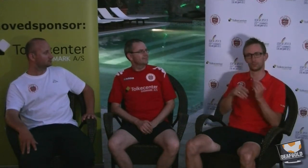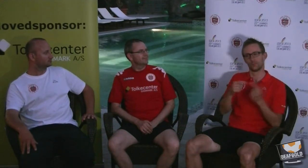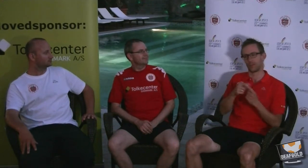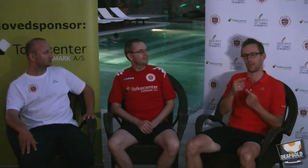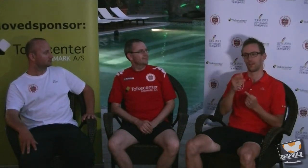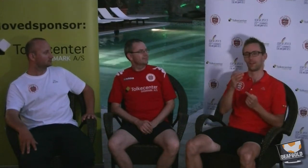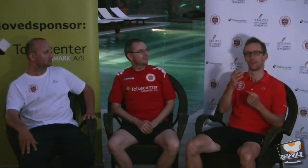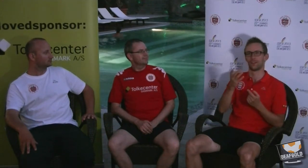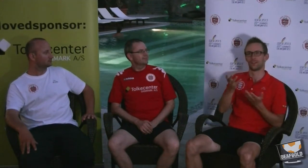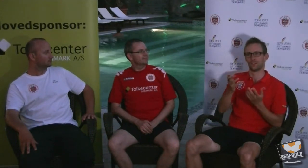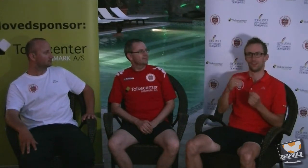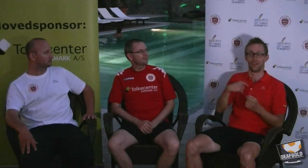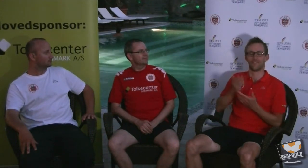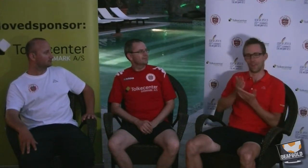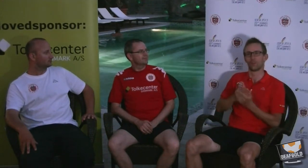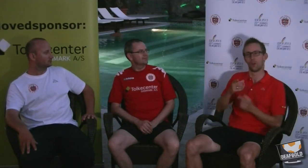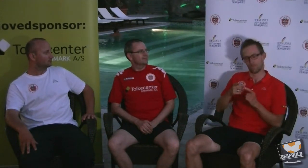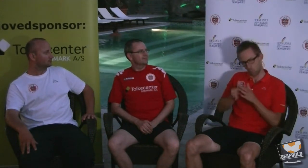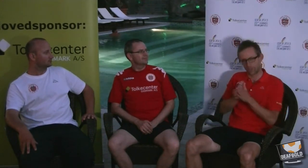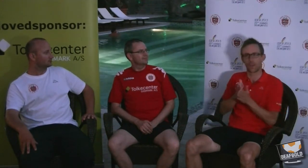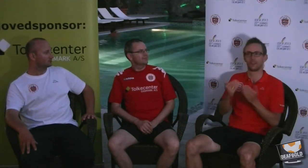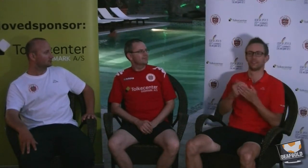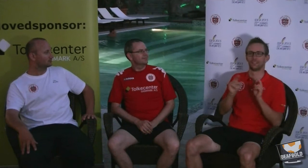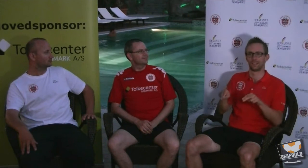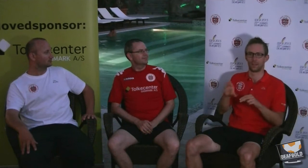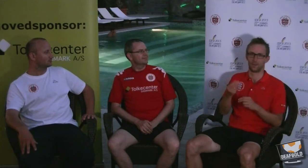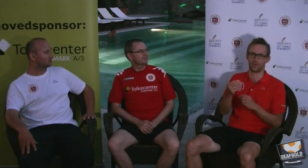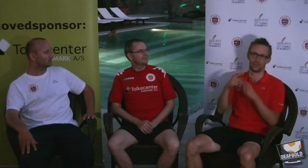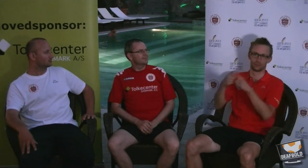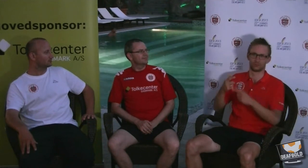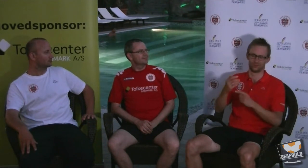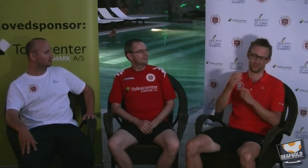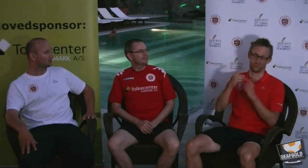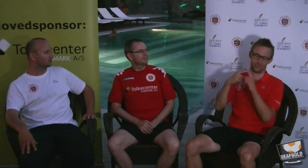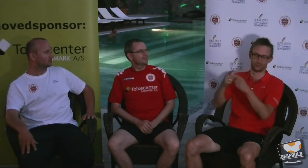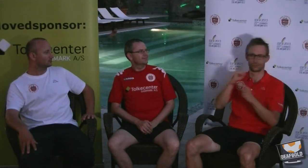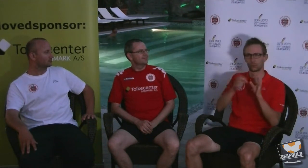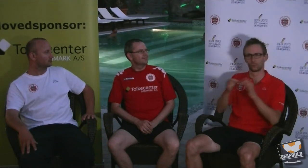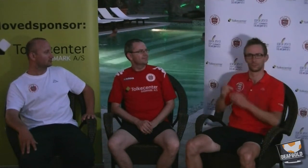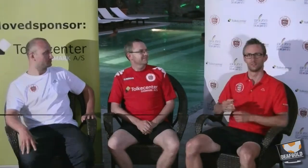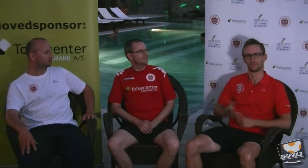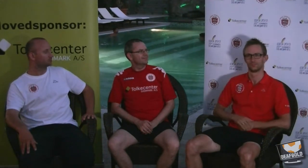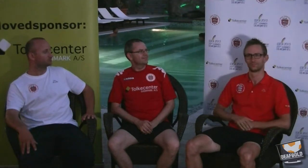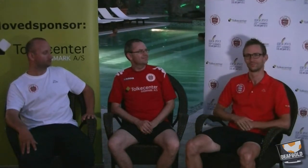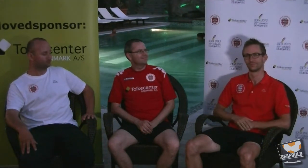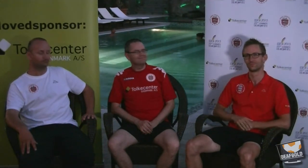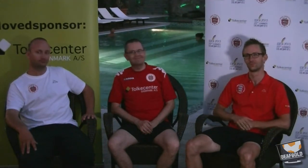Det afhænges selvfølgelig af, hvordan vi ville gå, men i hvert fald mod situationen til at ægte ud afsatsen. Vi er ikke den her.